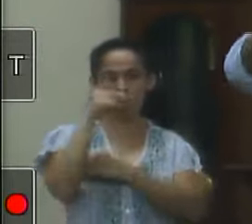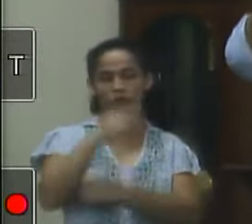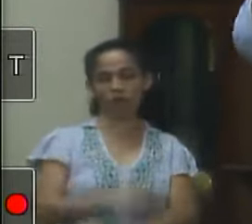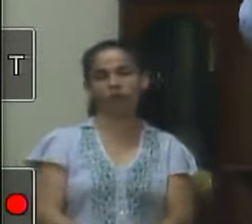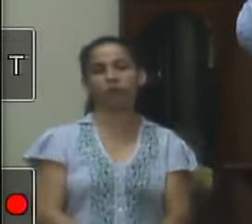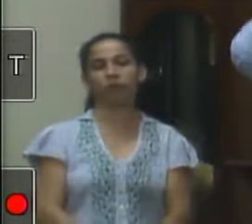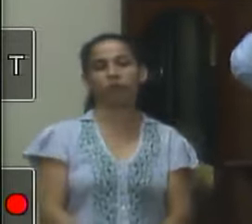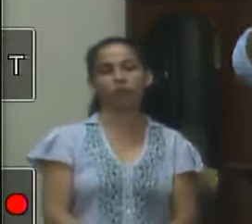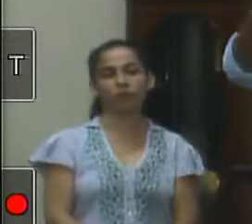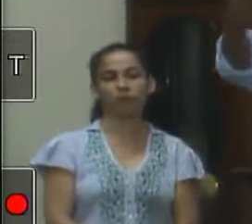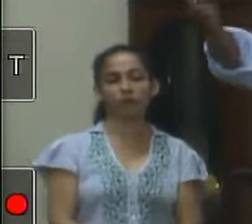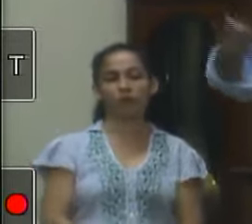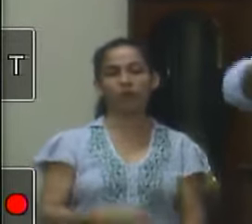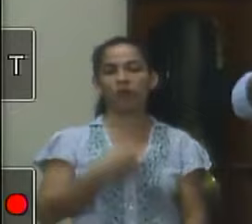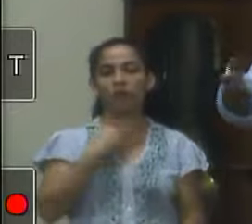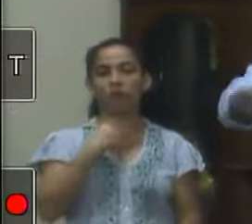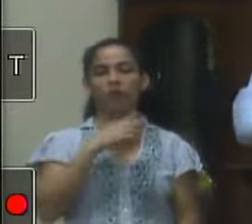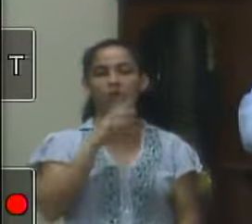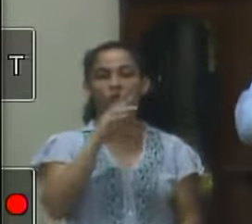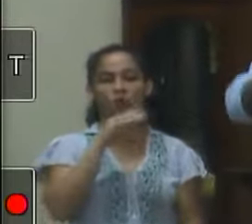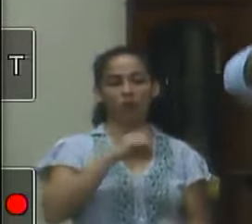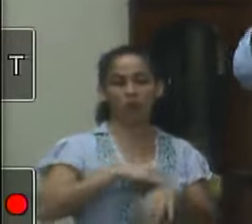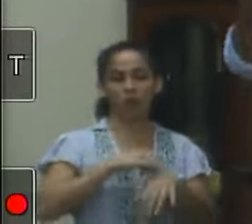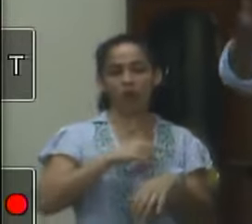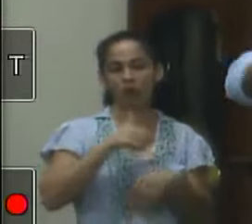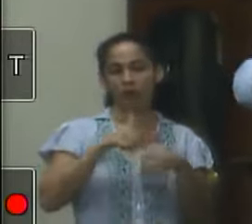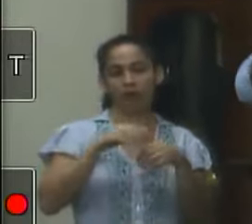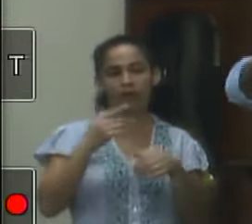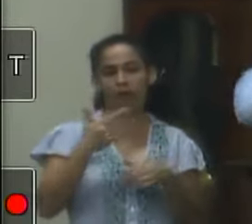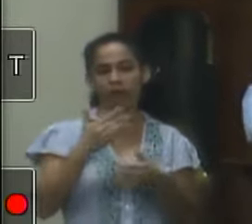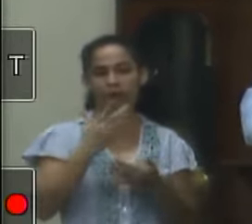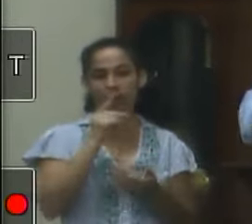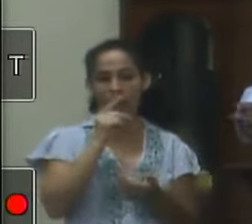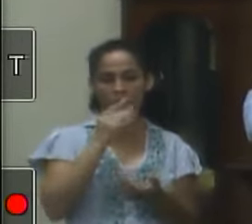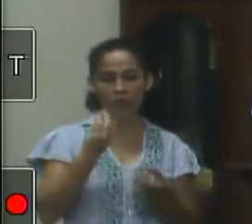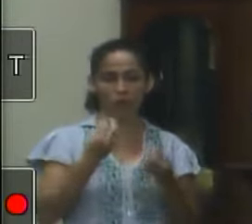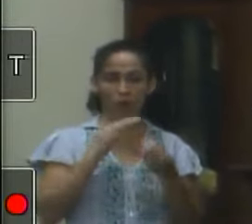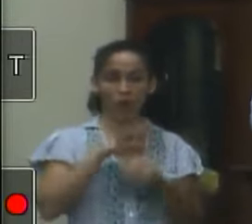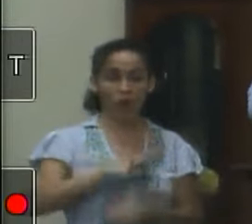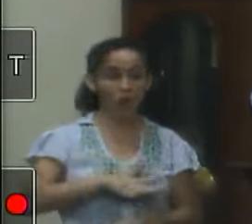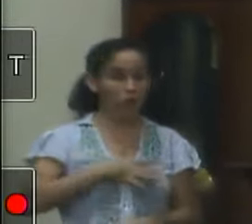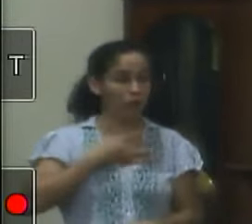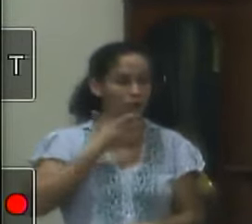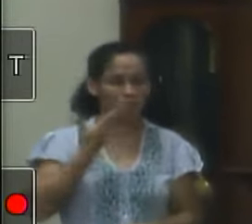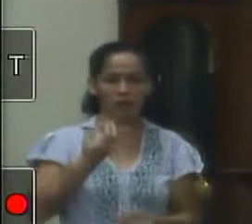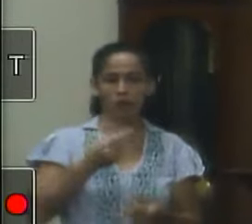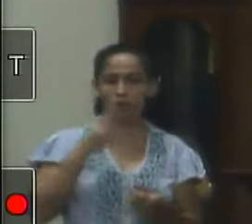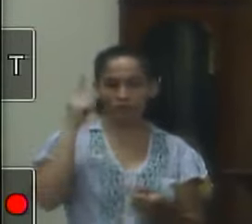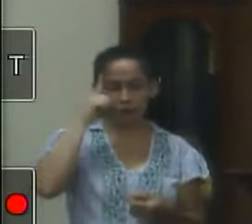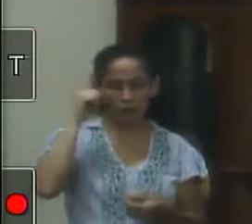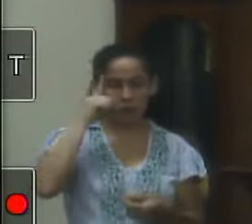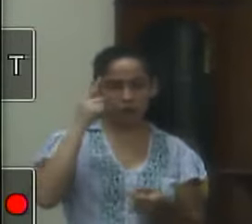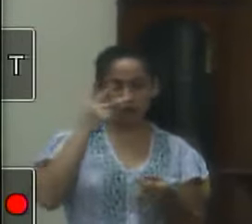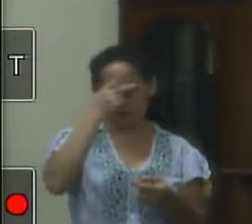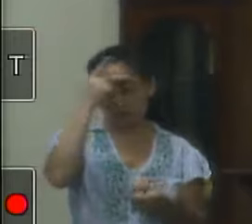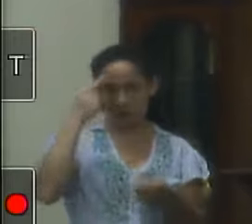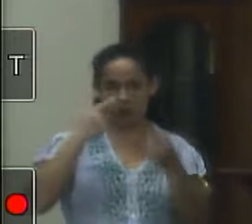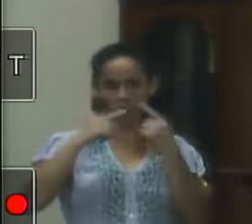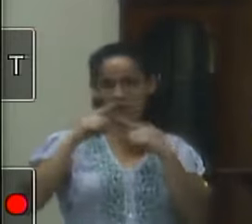mais banheiros sem água porque é um infortúnio e todo dia reclamação por causa disso